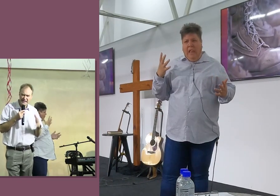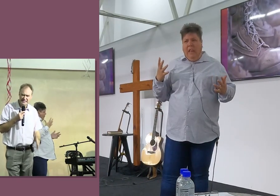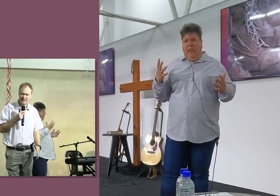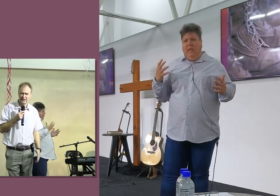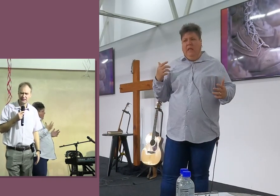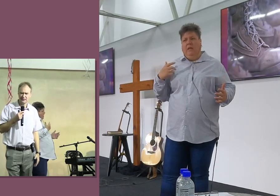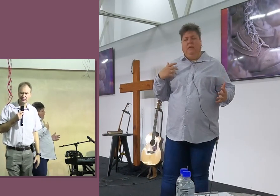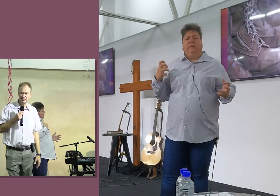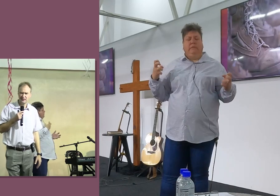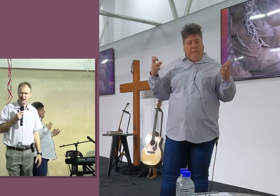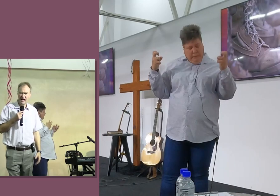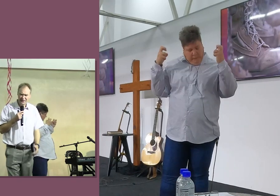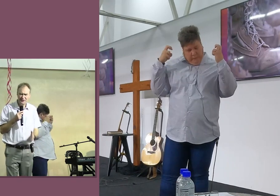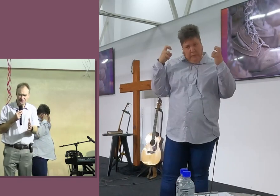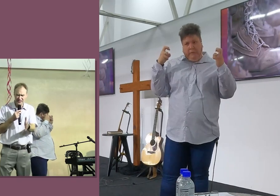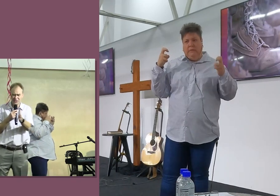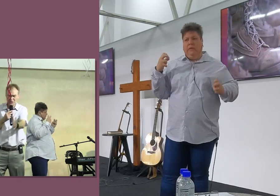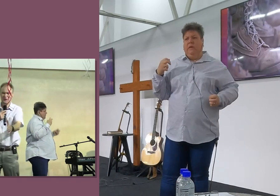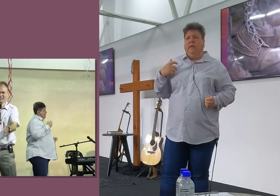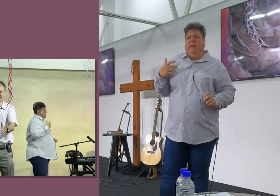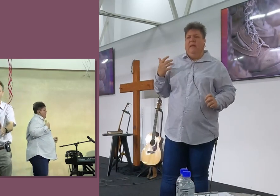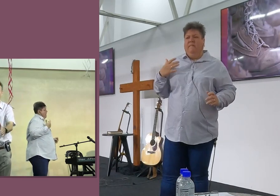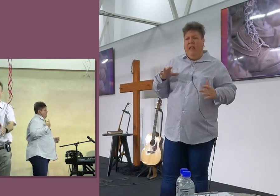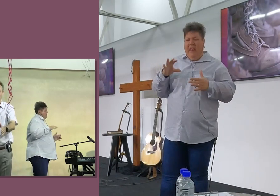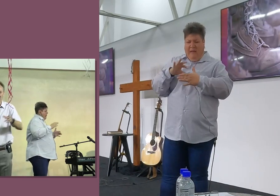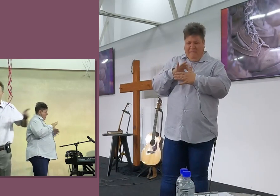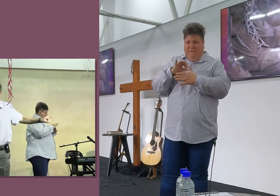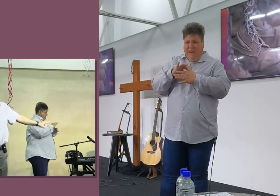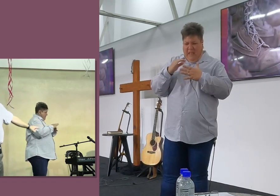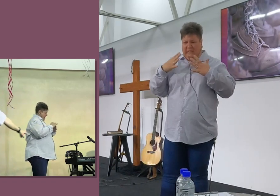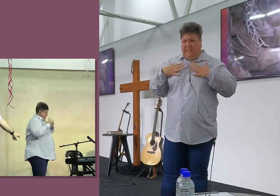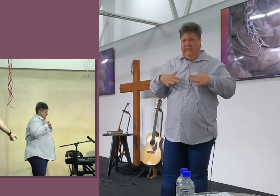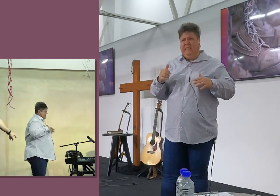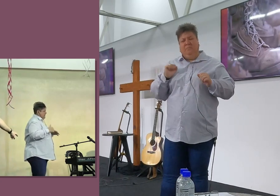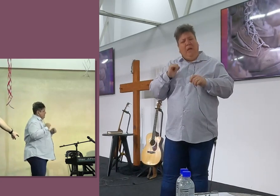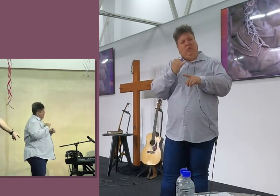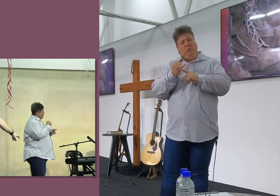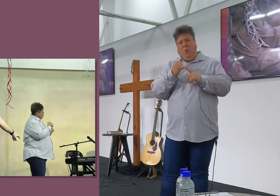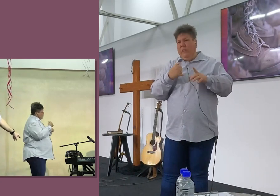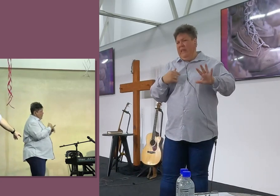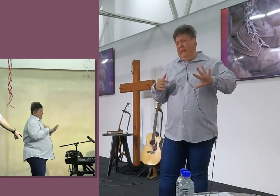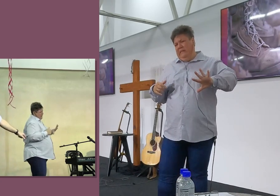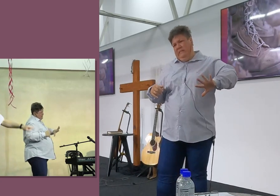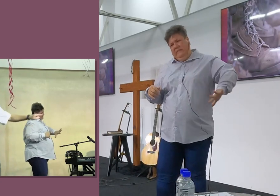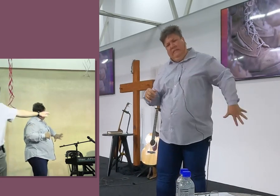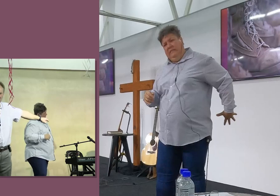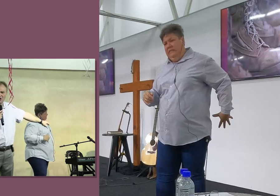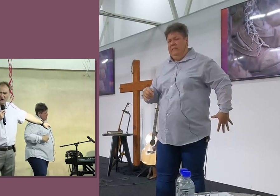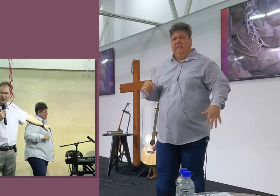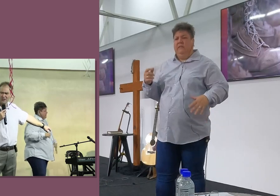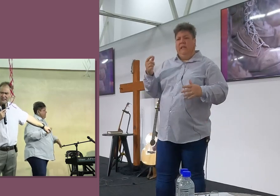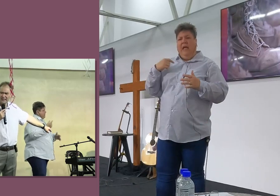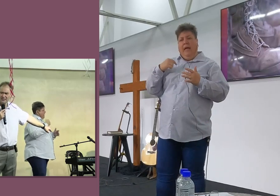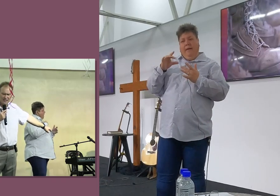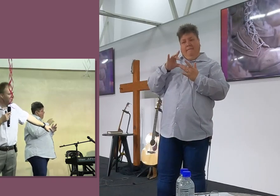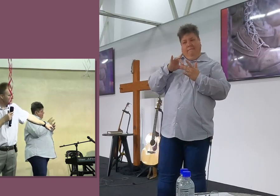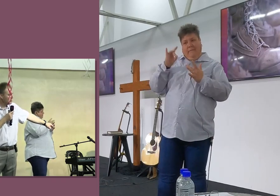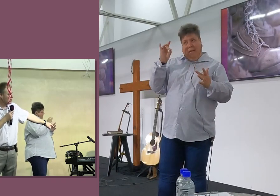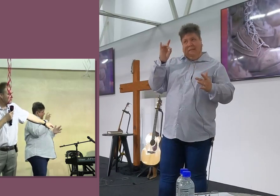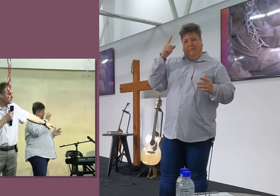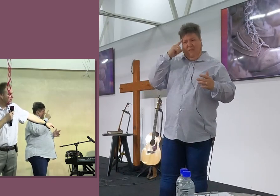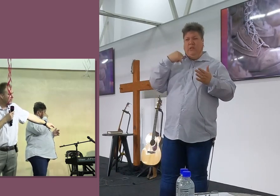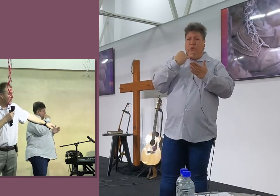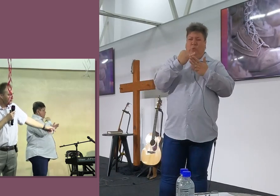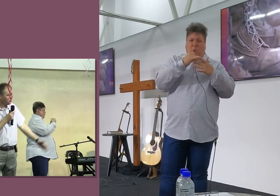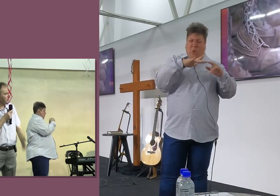Ek pest het, Ek wil die vlees dood he, Ek wil nie terug gaan na my zonde geself nie, Ek weet wat ek daar gehad he, Stem jylle